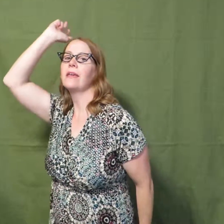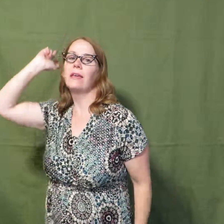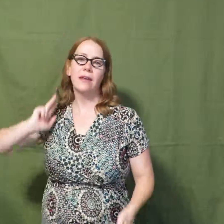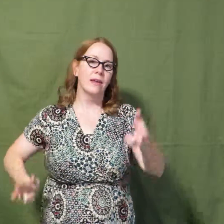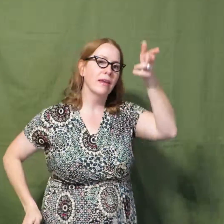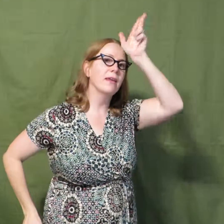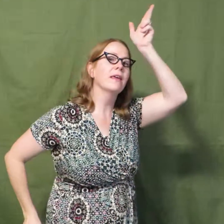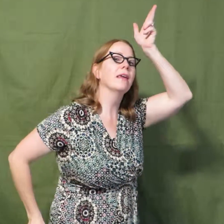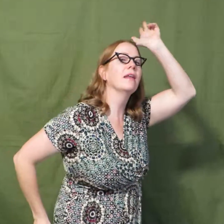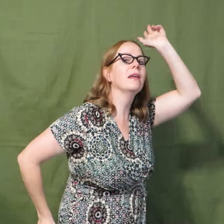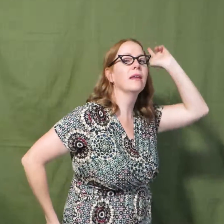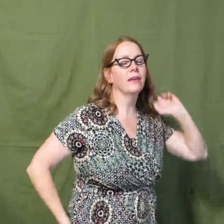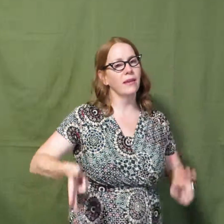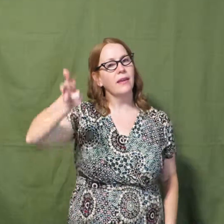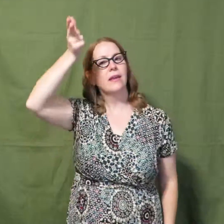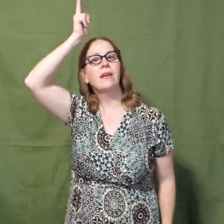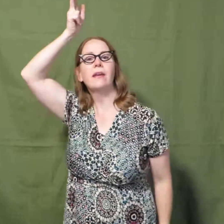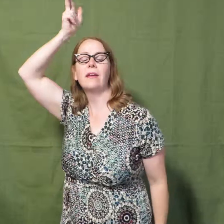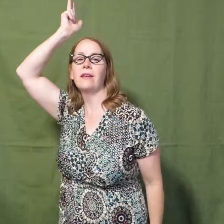Kiri, Kiri, Kiri.